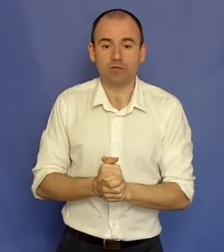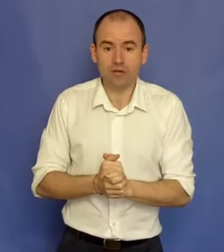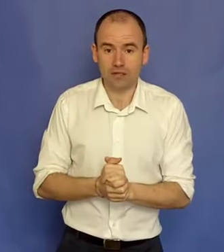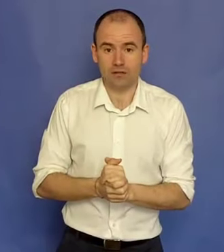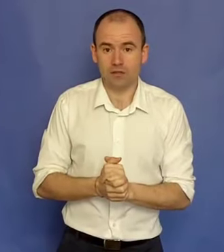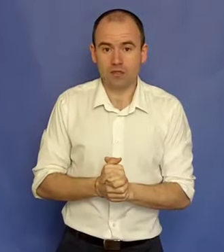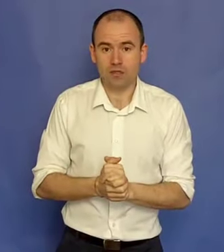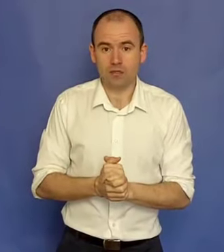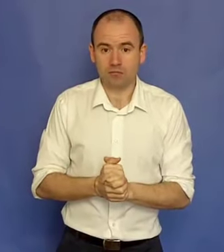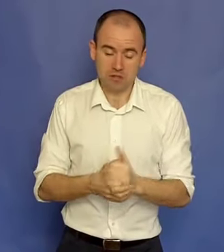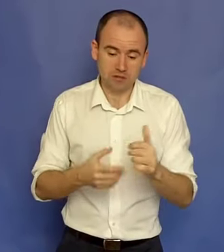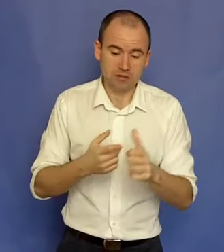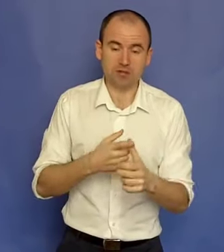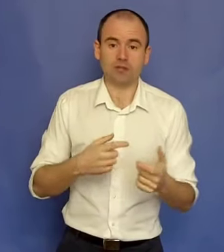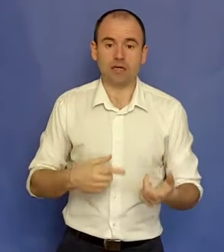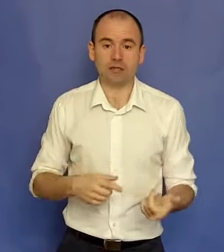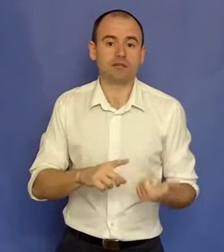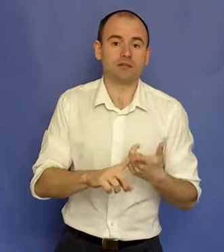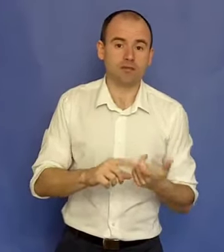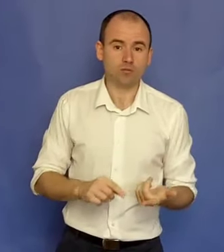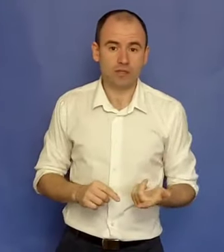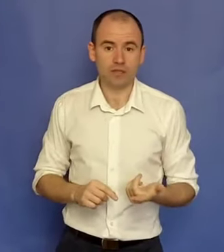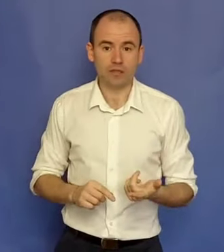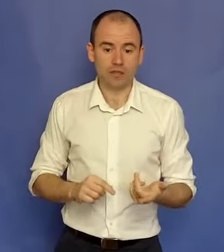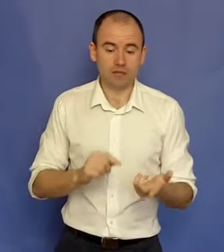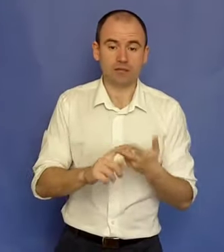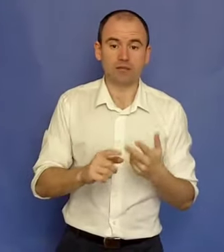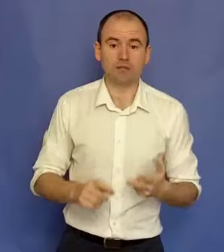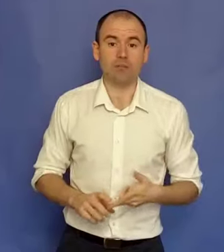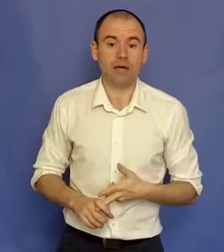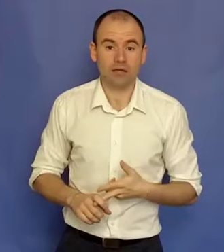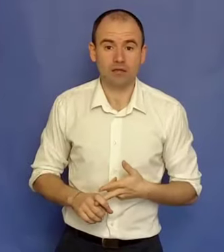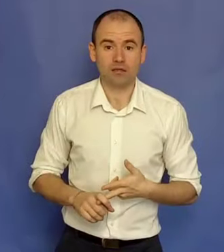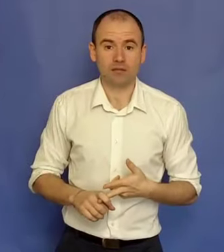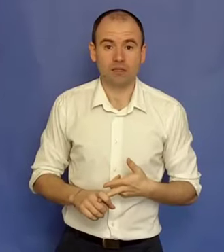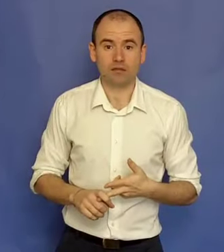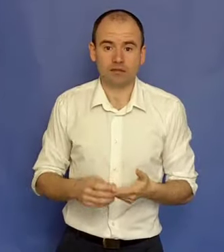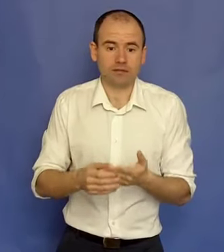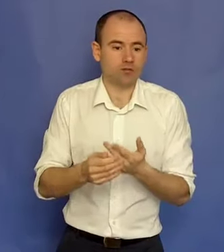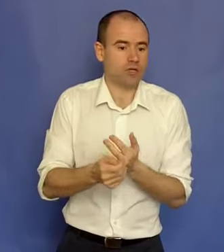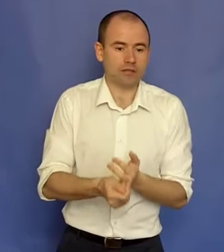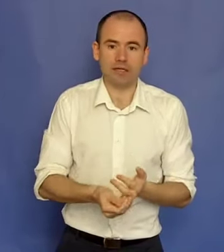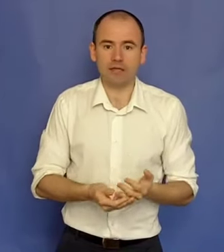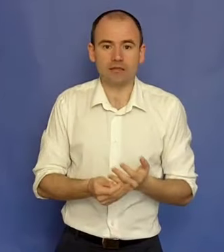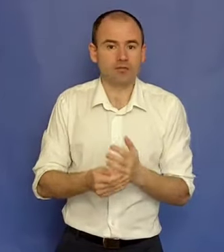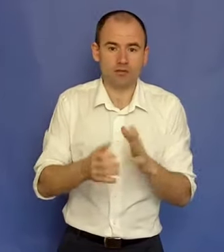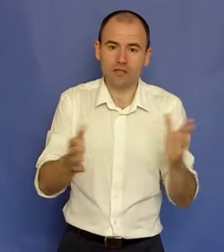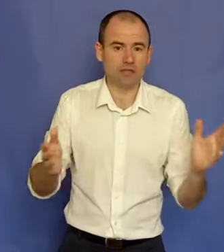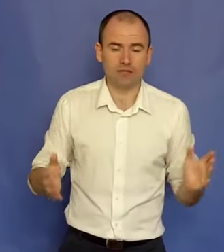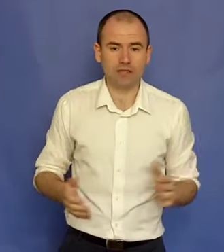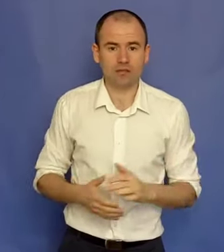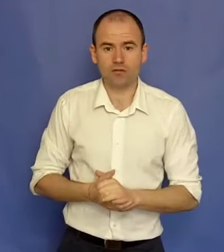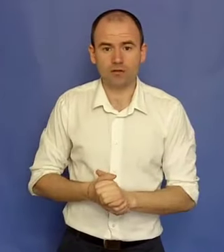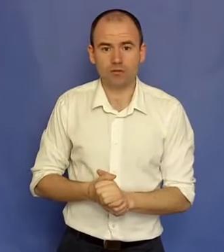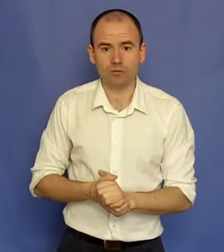în viață. Că sunt de sănătate, că sunt de iubire, că sunt de bani, că sunt de socializare, de stil de viață, de ce vrei tu.